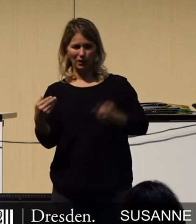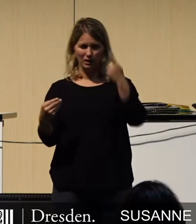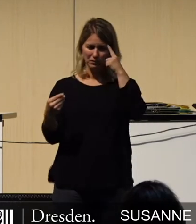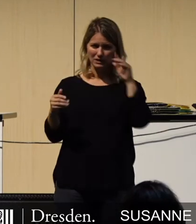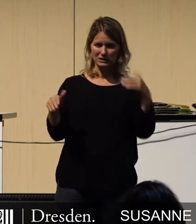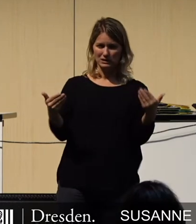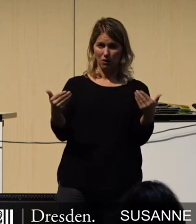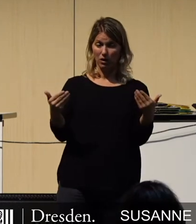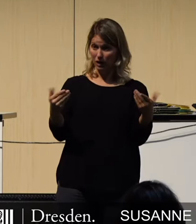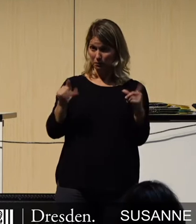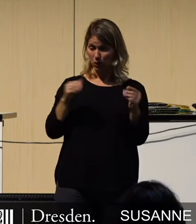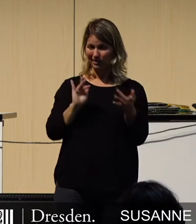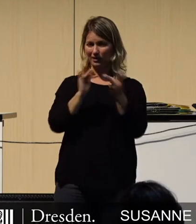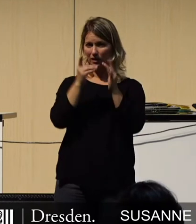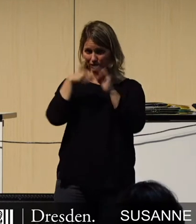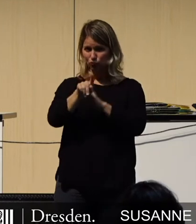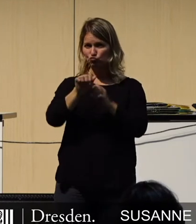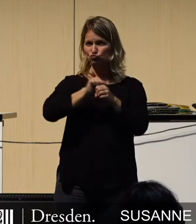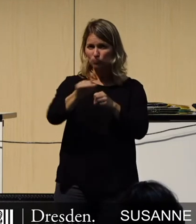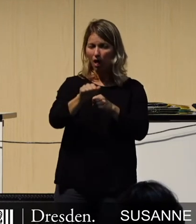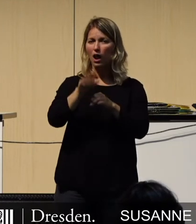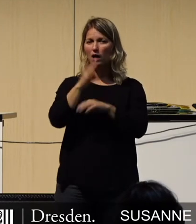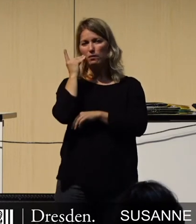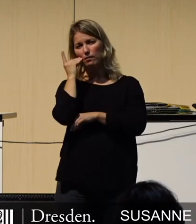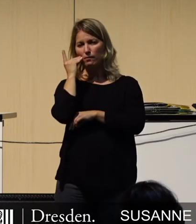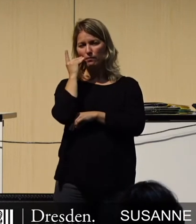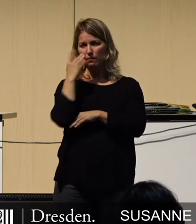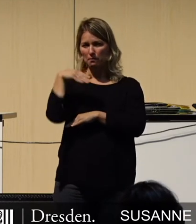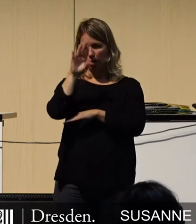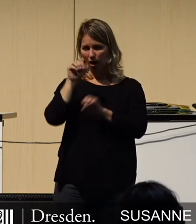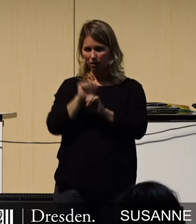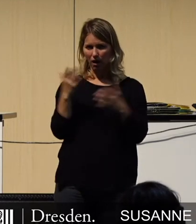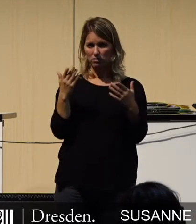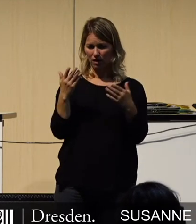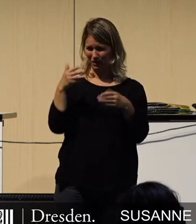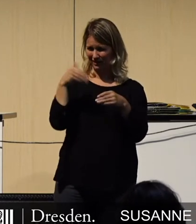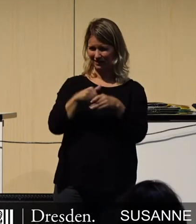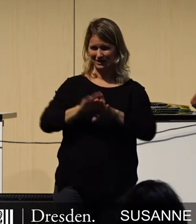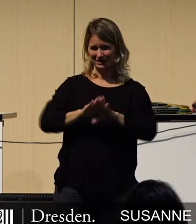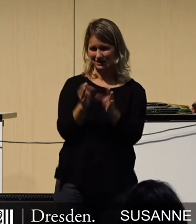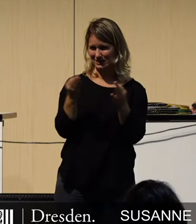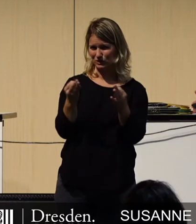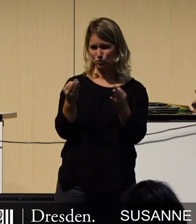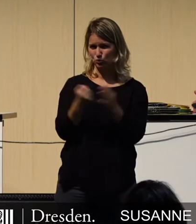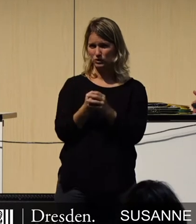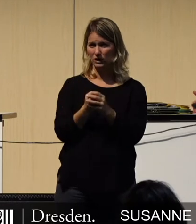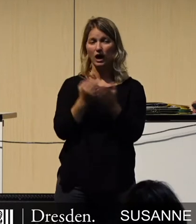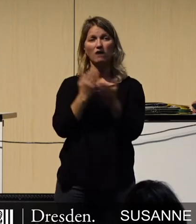dass wir schneller im Internet sind, dass wir mehr mit dem Handy telefonieren? Augenscheinlich nicht. Denn diese